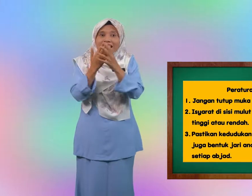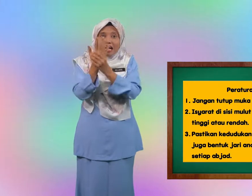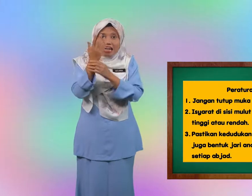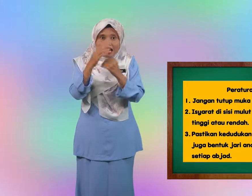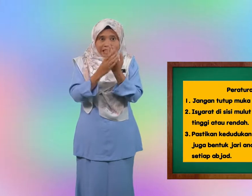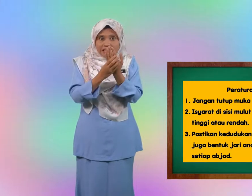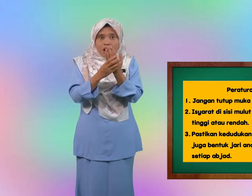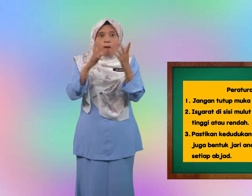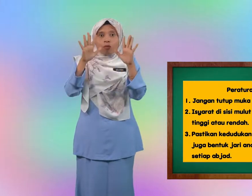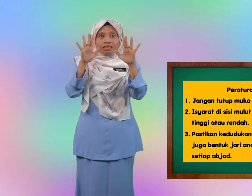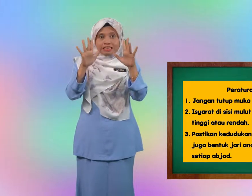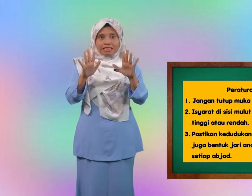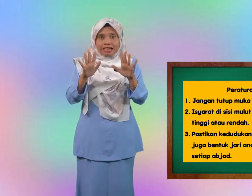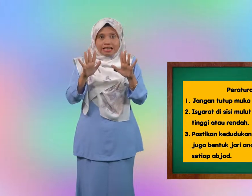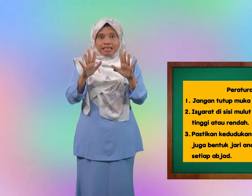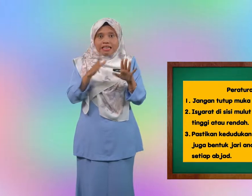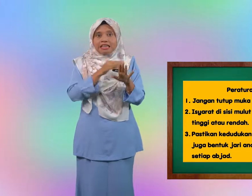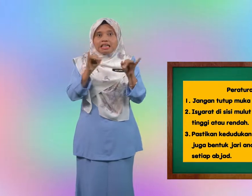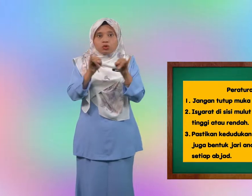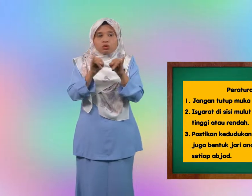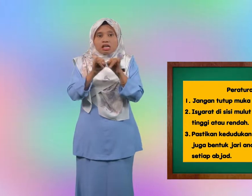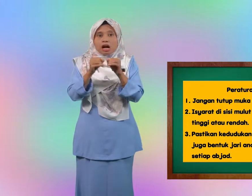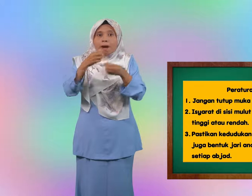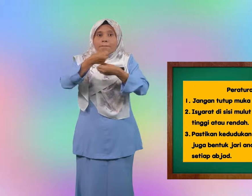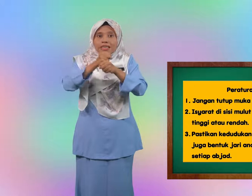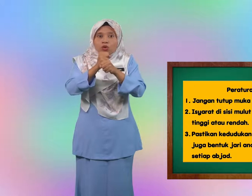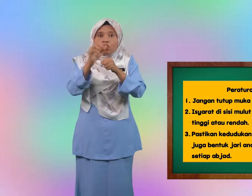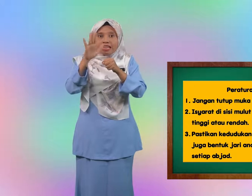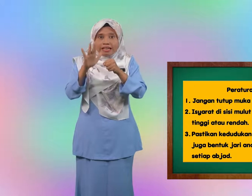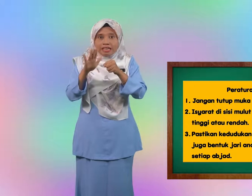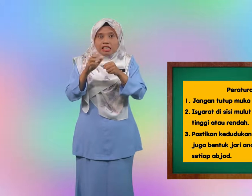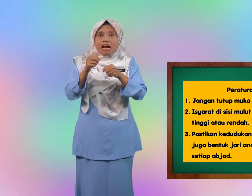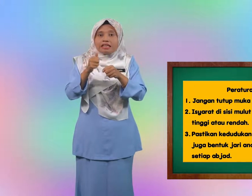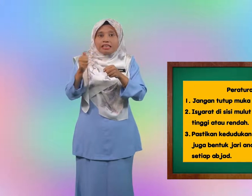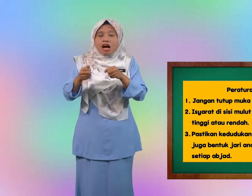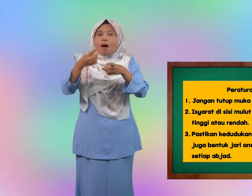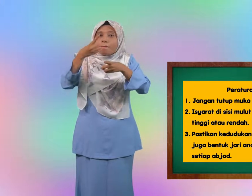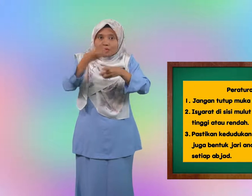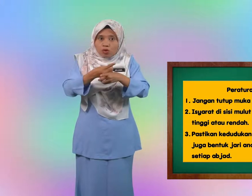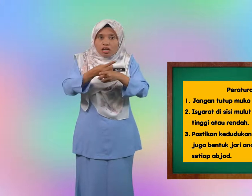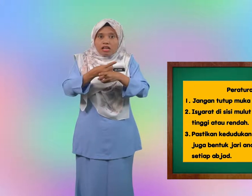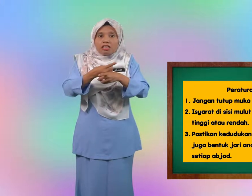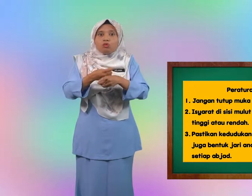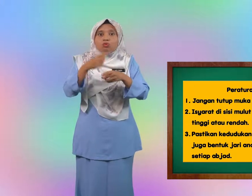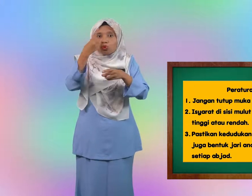tangan, posisi jari dan juga bentuk jari anda betul untuk